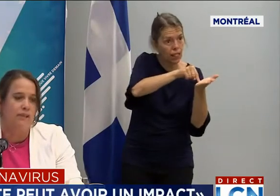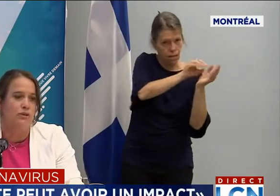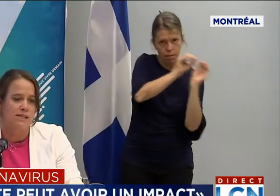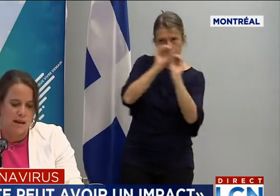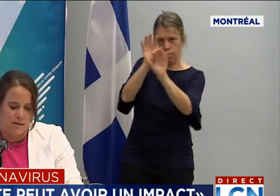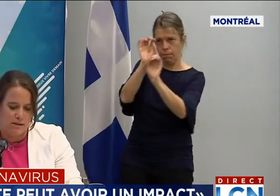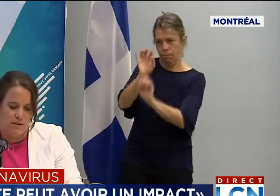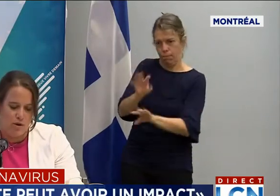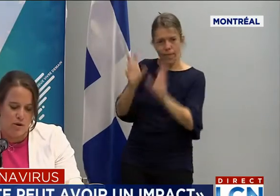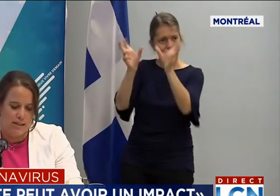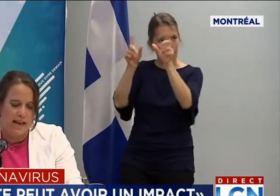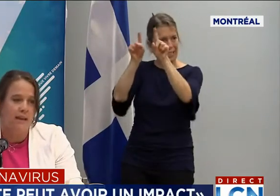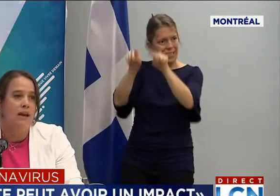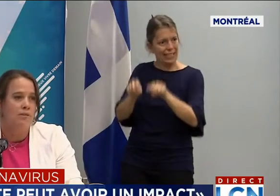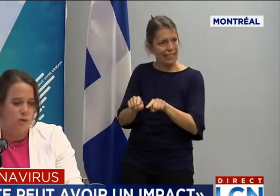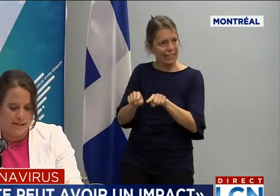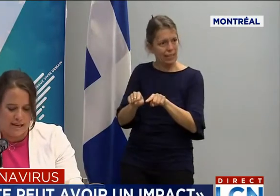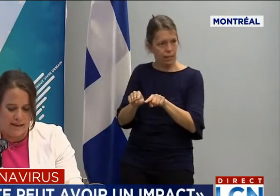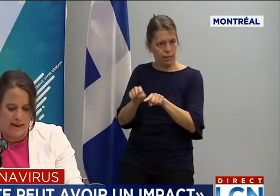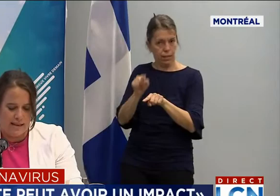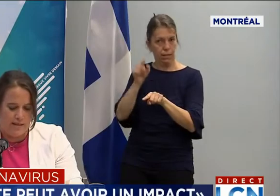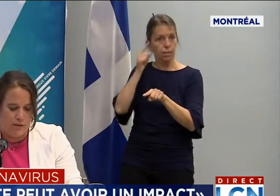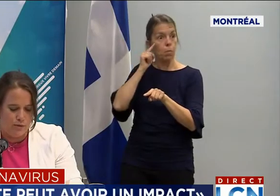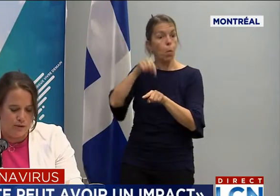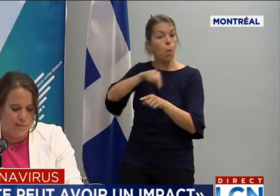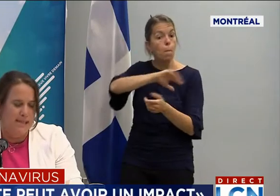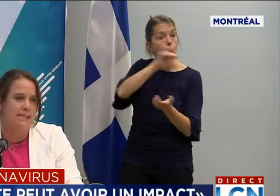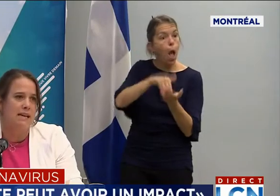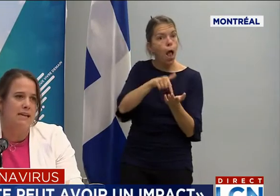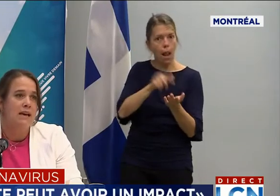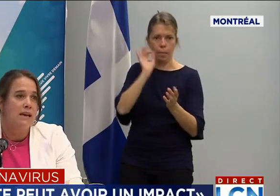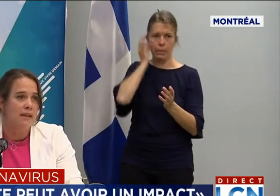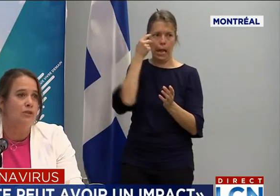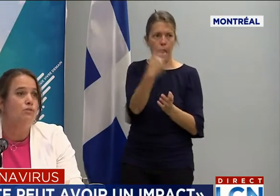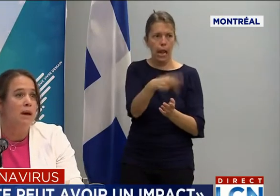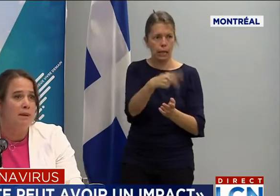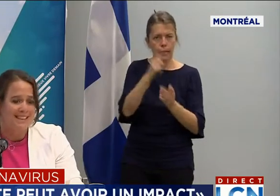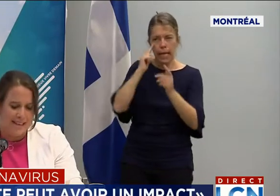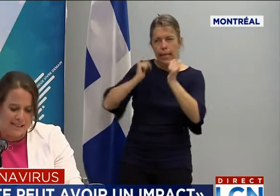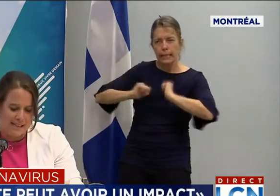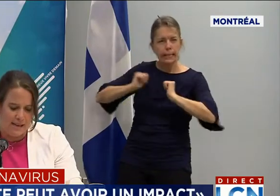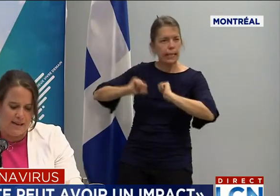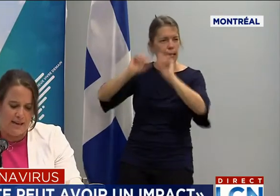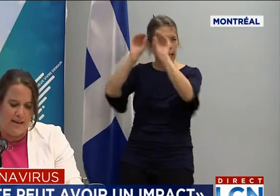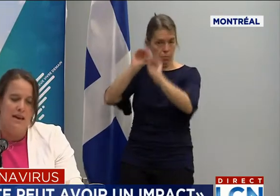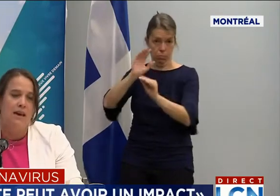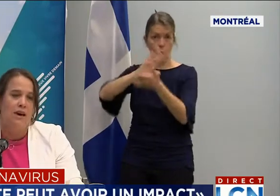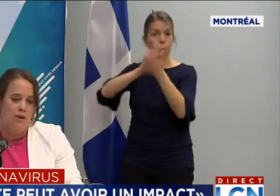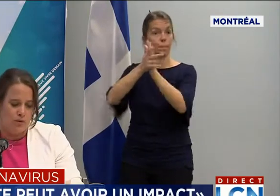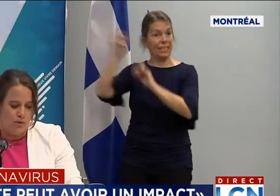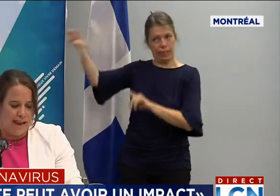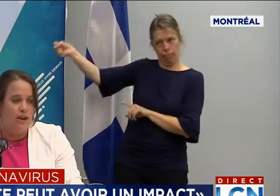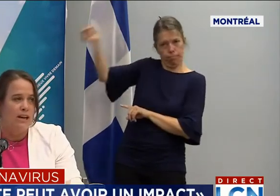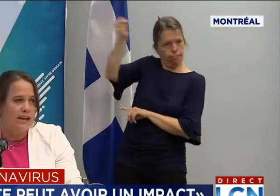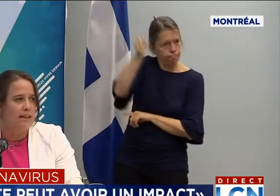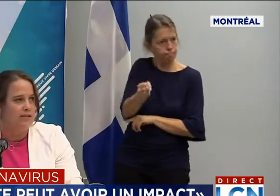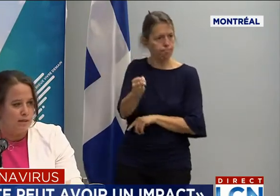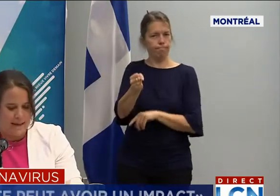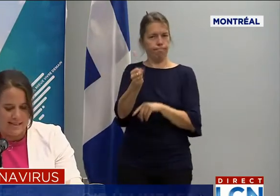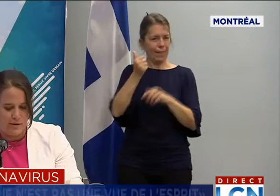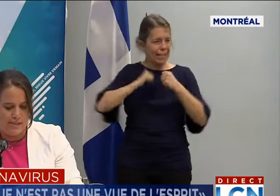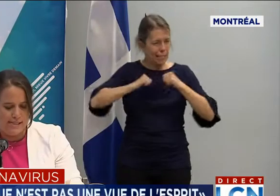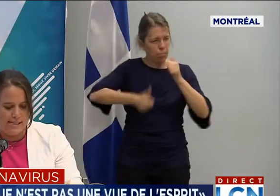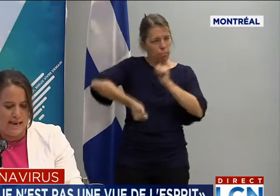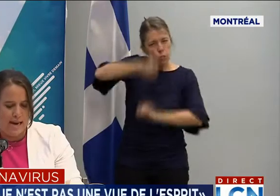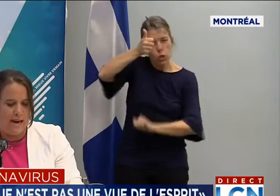Montréal, qui est un centre de contact pour les enquêtes avec une firme externe qui va nous permettre d'accélérer toute la collecte d